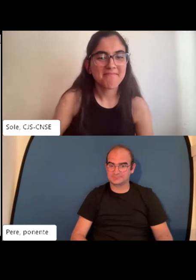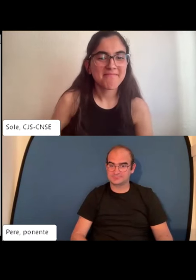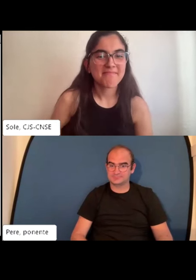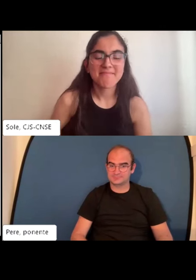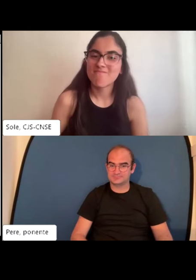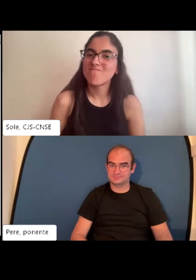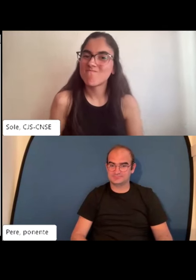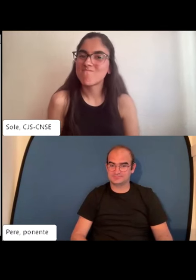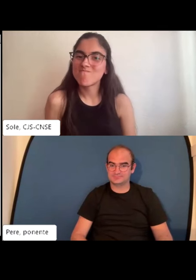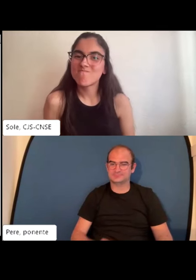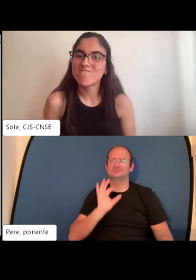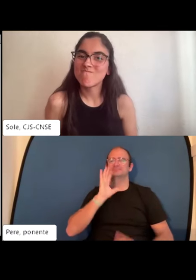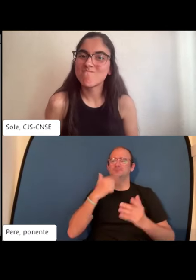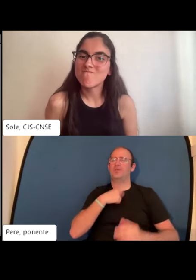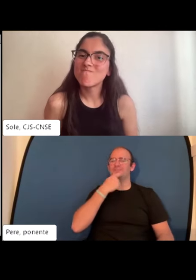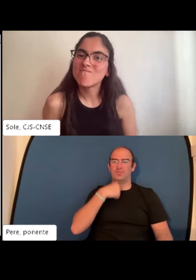Qué curioso.